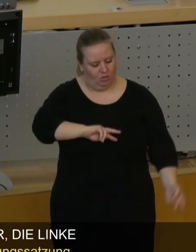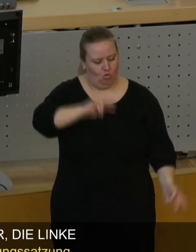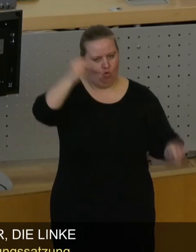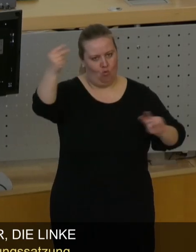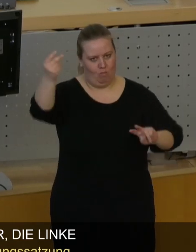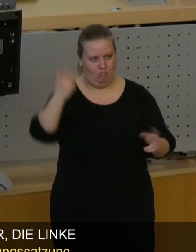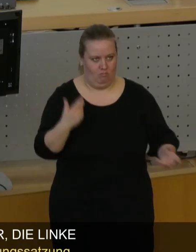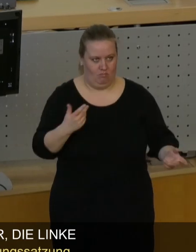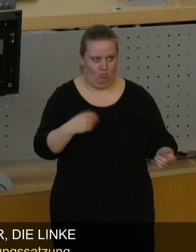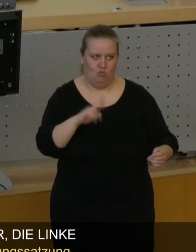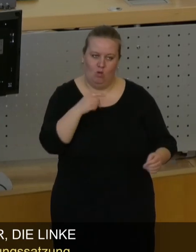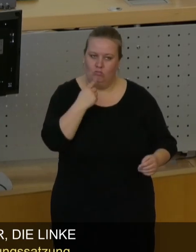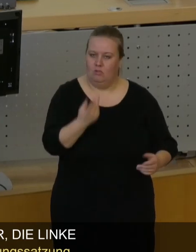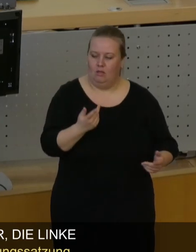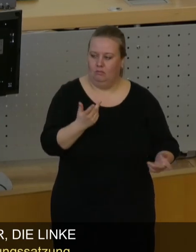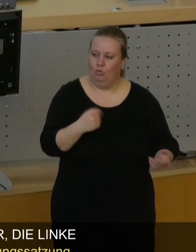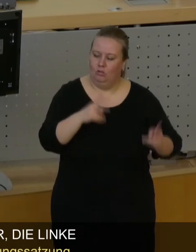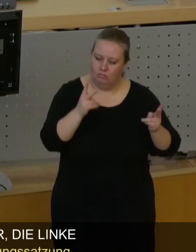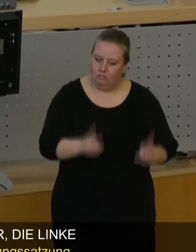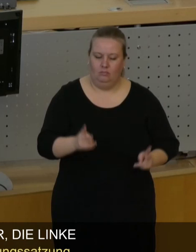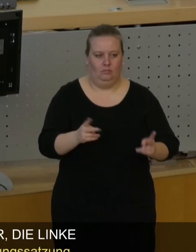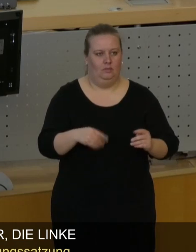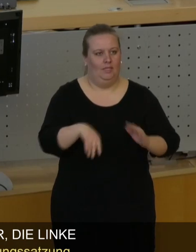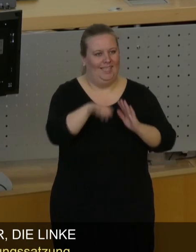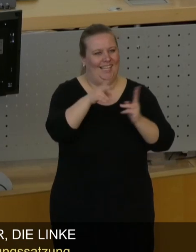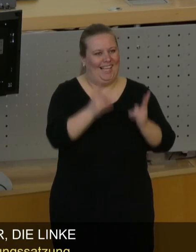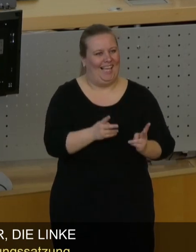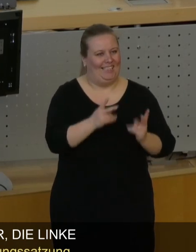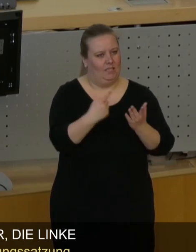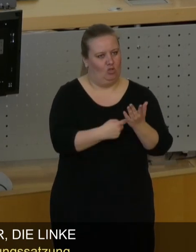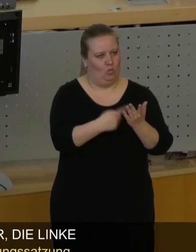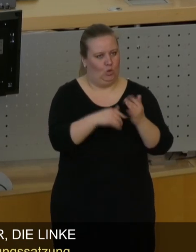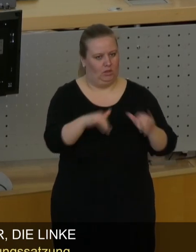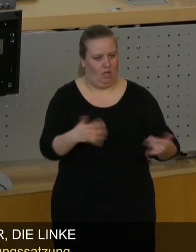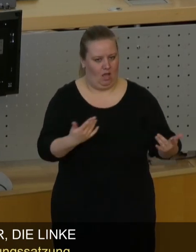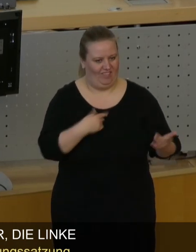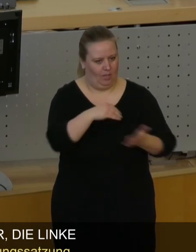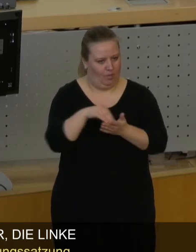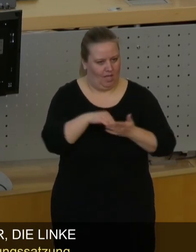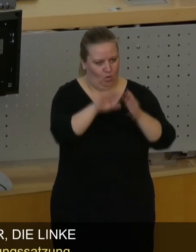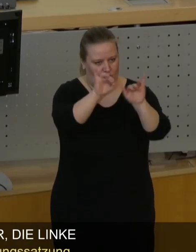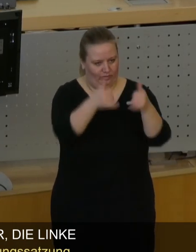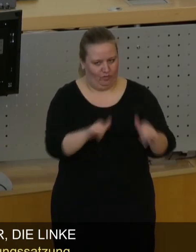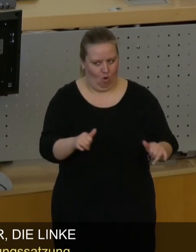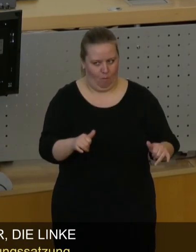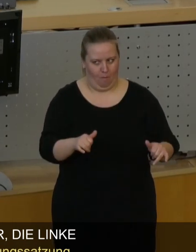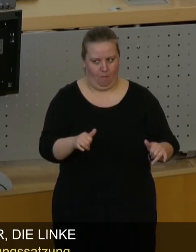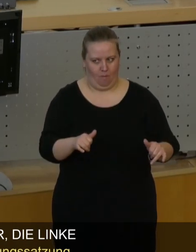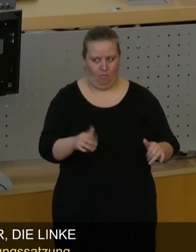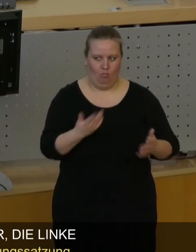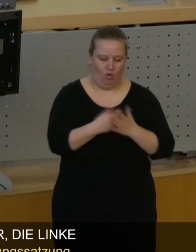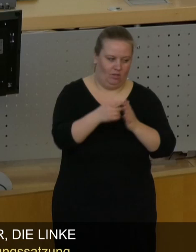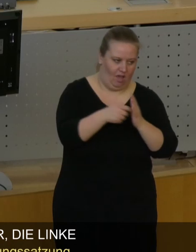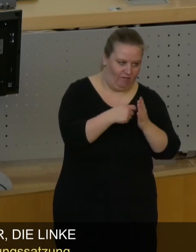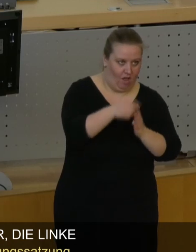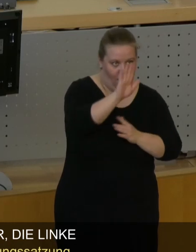wollen und eben dafür sorgen wollen, dass es einen verbindlichen Rechtsanspruch darauf gibt, Beteiligungsformate nach Wahl